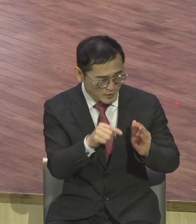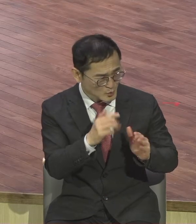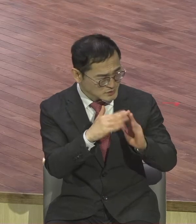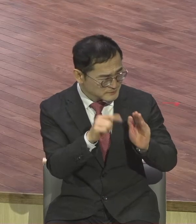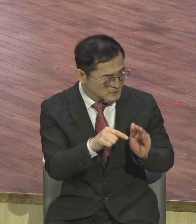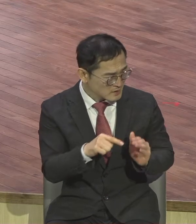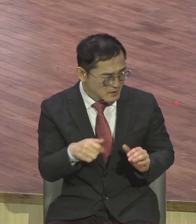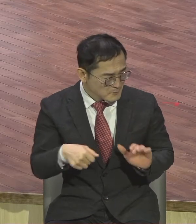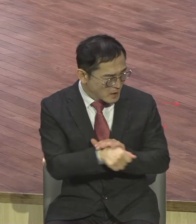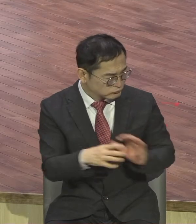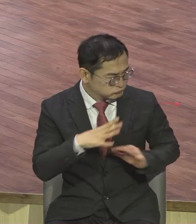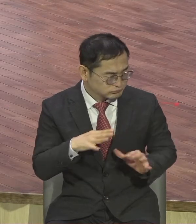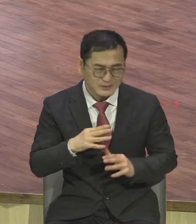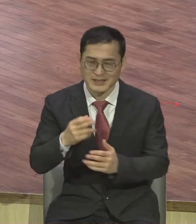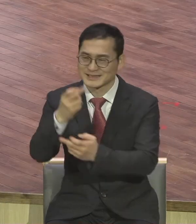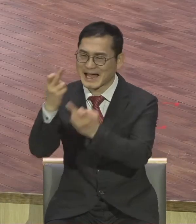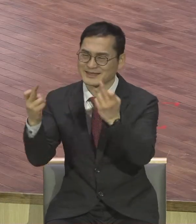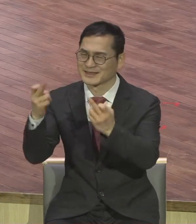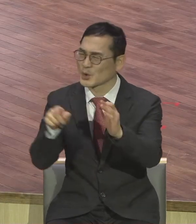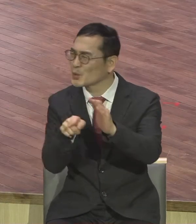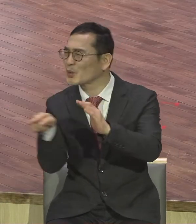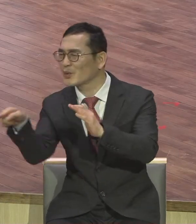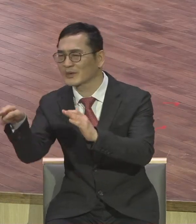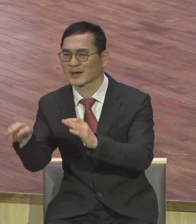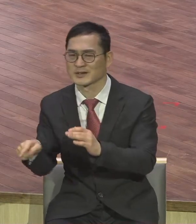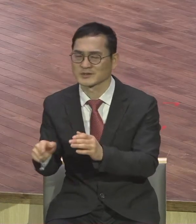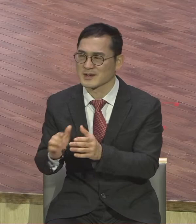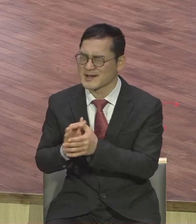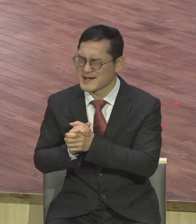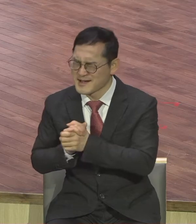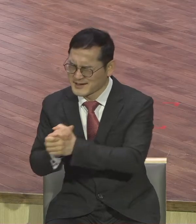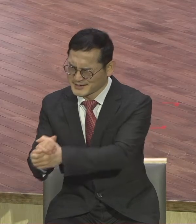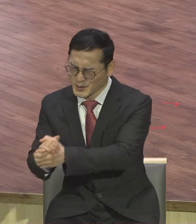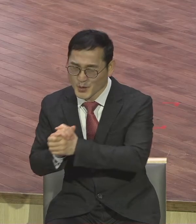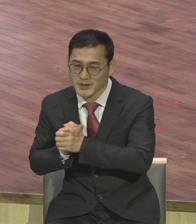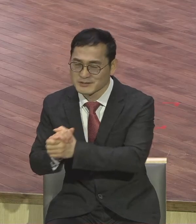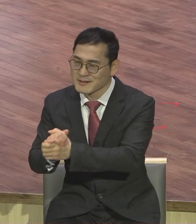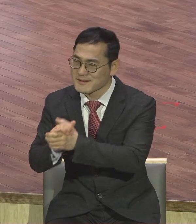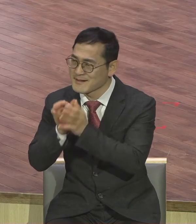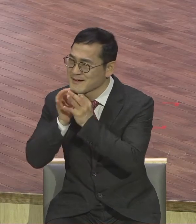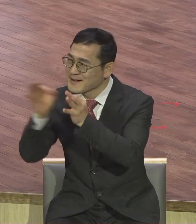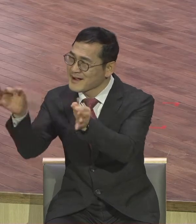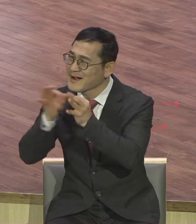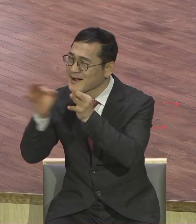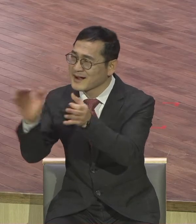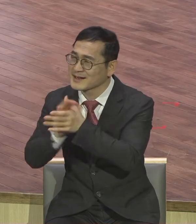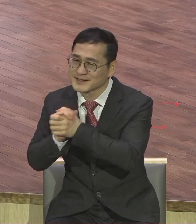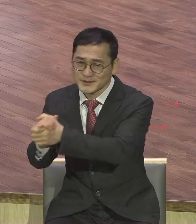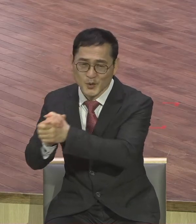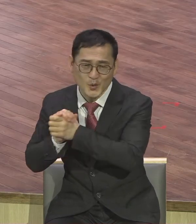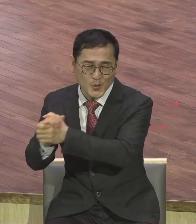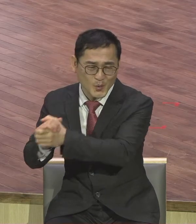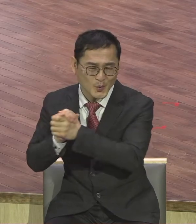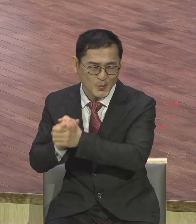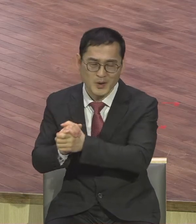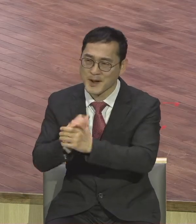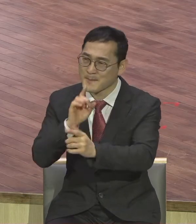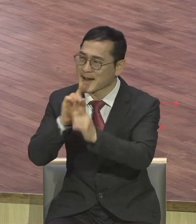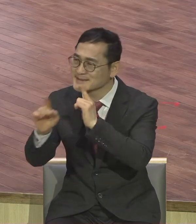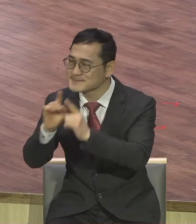그러면서 갈급하니까 현장이 너무 심각하니까 기도하지요 말씀일게 아니라 너무 은혜